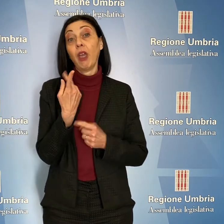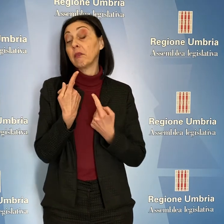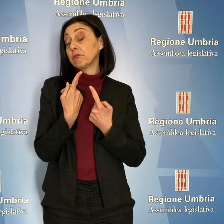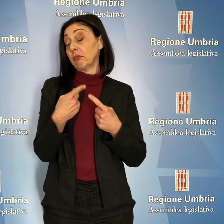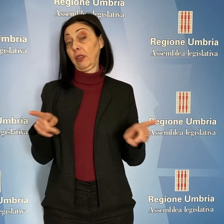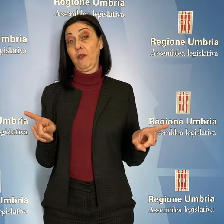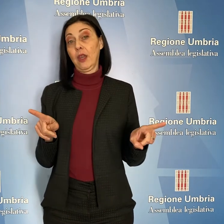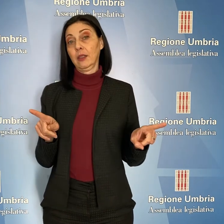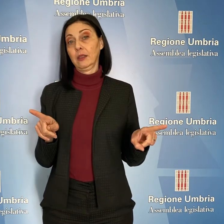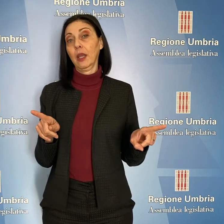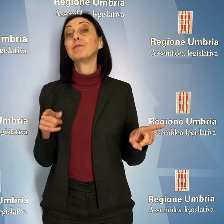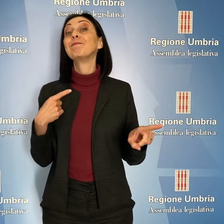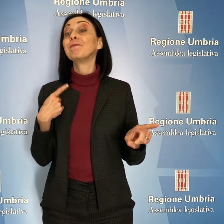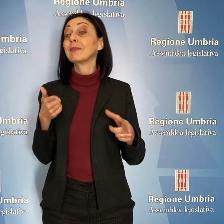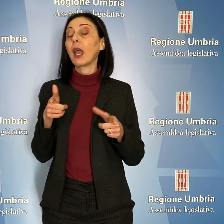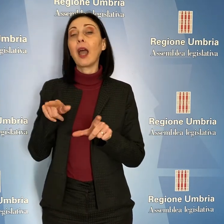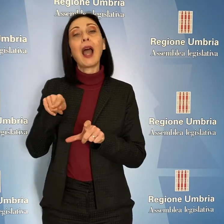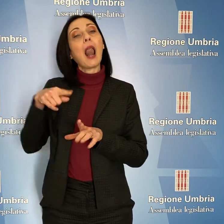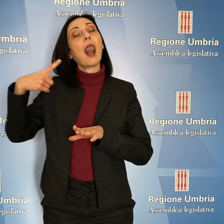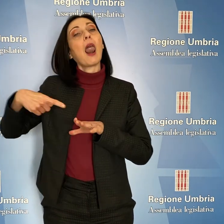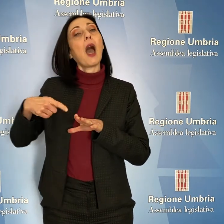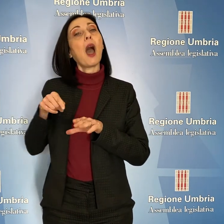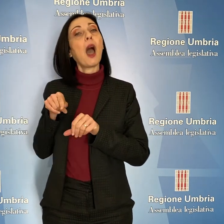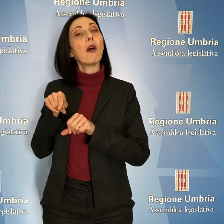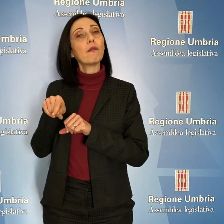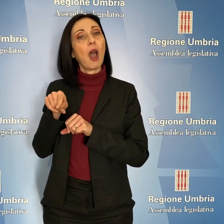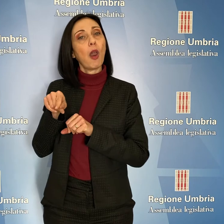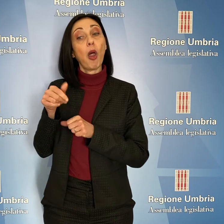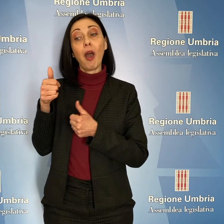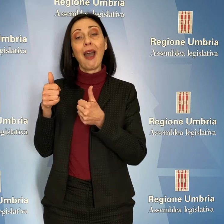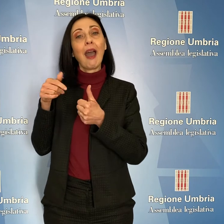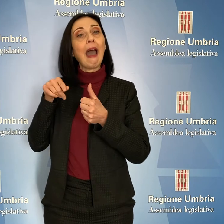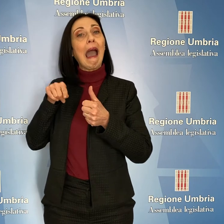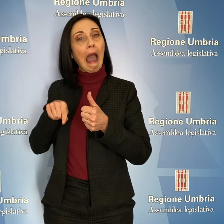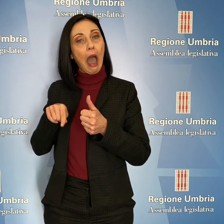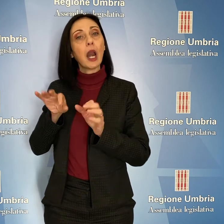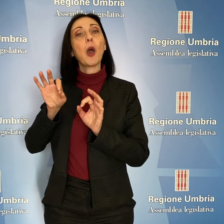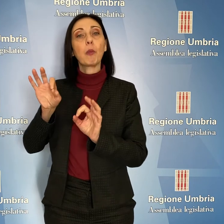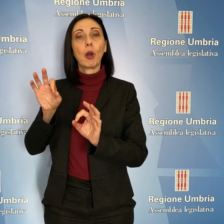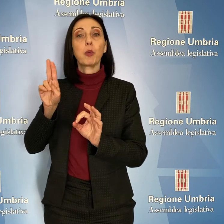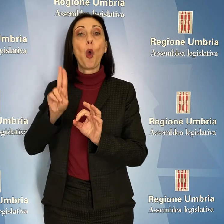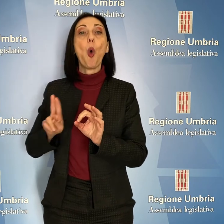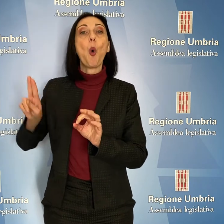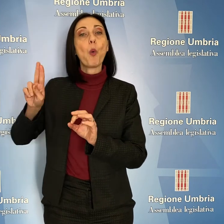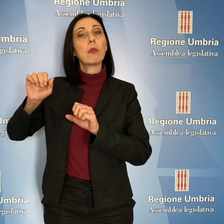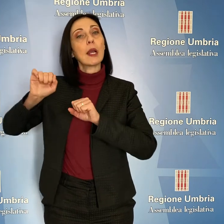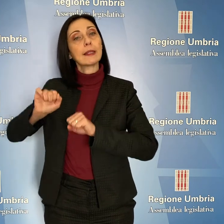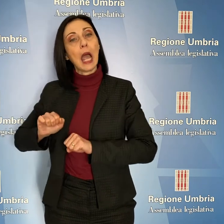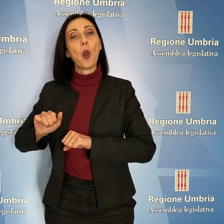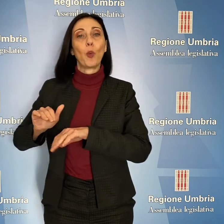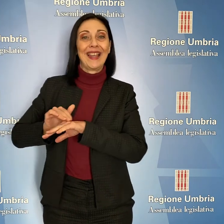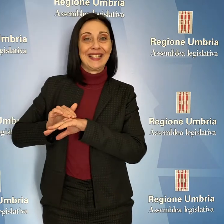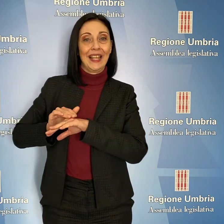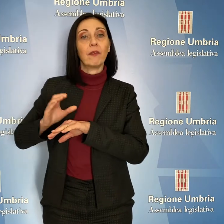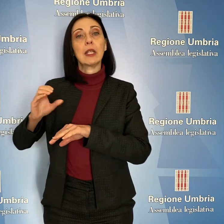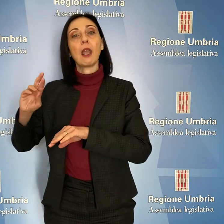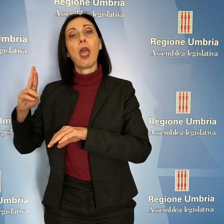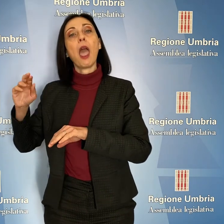si fa riferimento al solo settore dell'Avanolo e relativamente a questa gara Umbria Salute e Servizi, come CRAS, ha svolto una gara